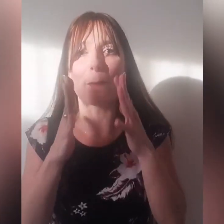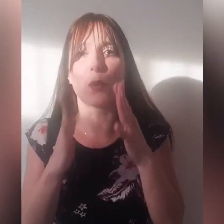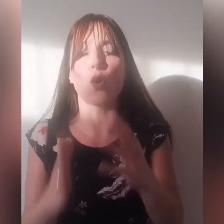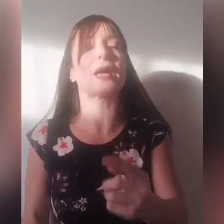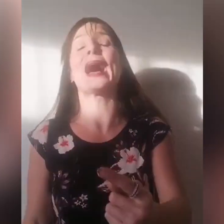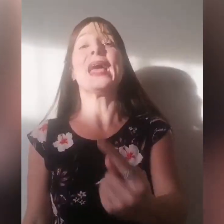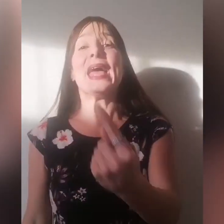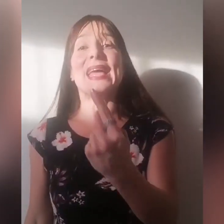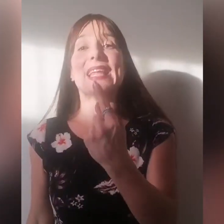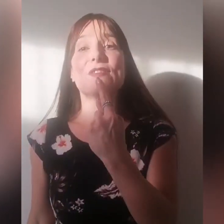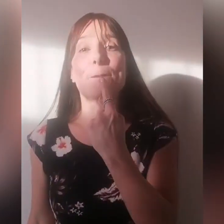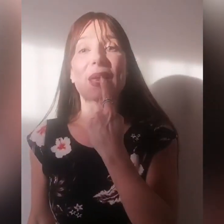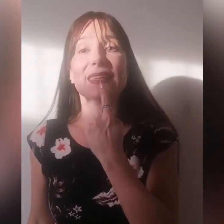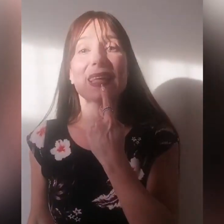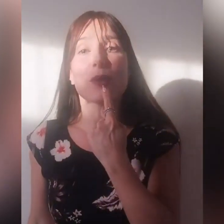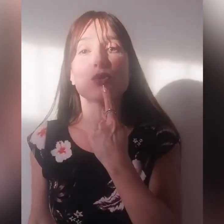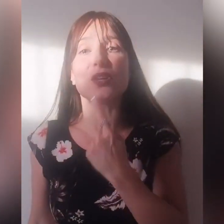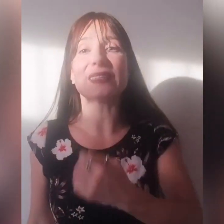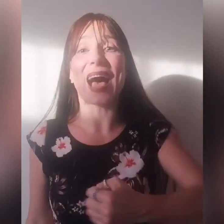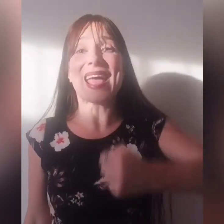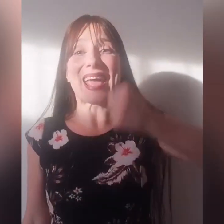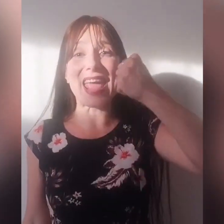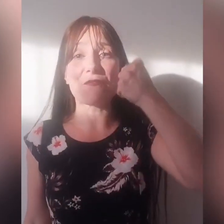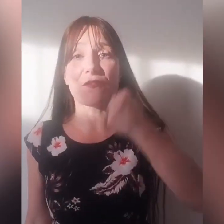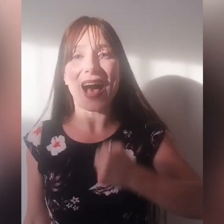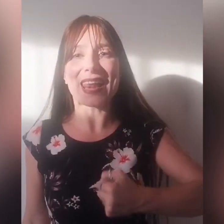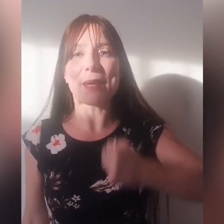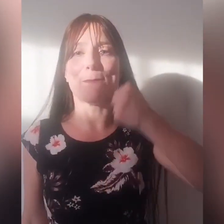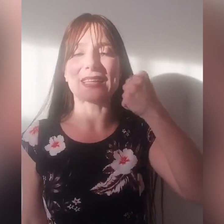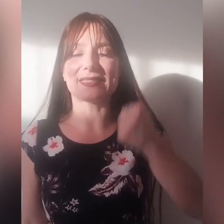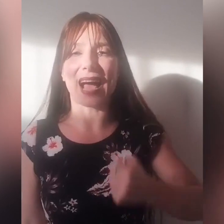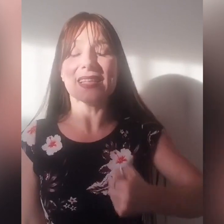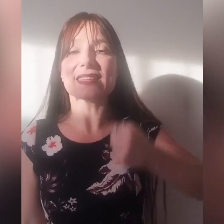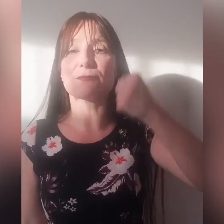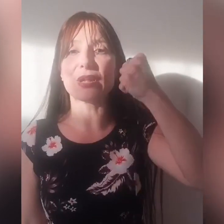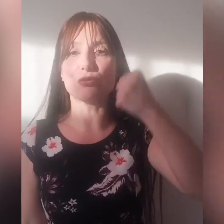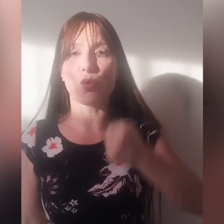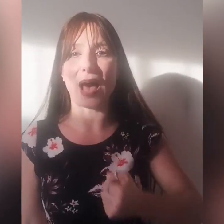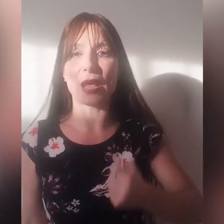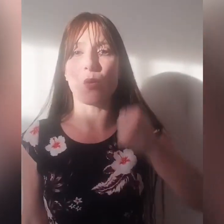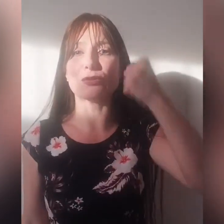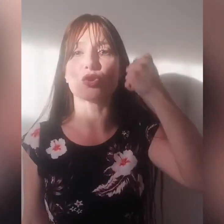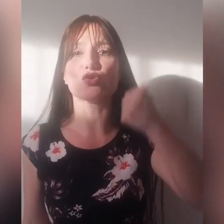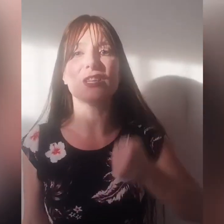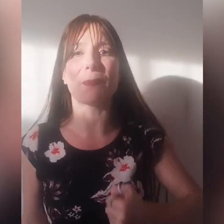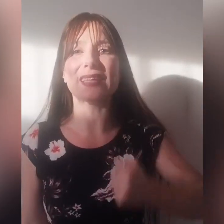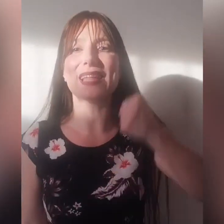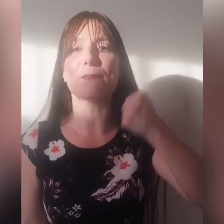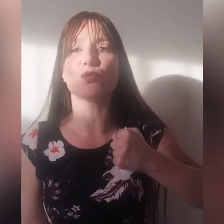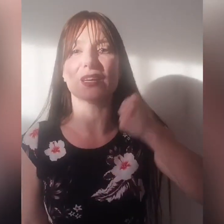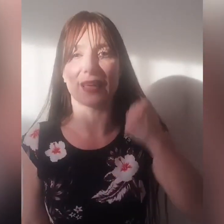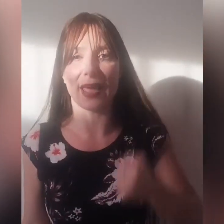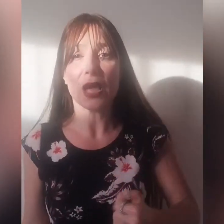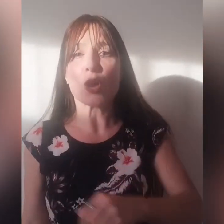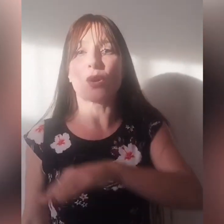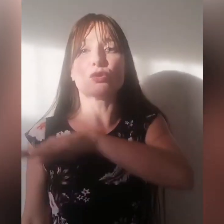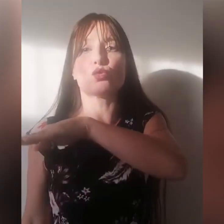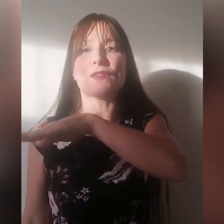bocca e devi prendere autorità e fare battaglia spirituale quando non dipende più da te, quando tu hai